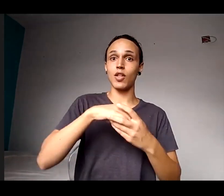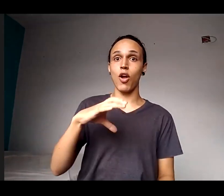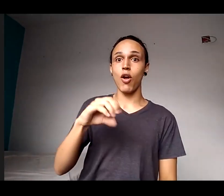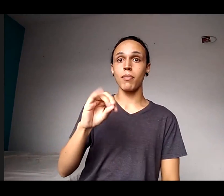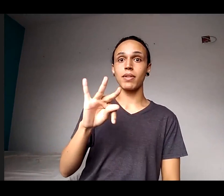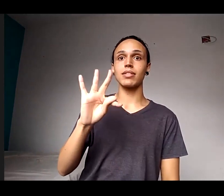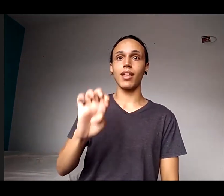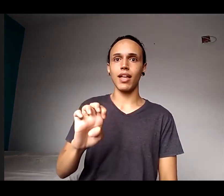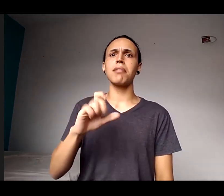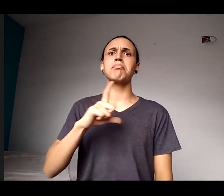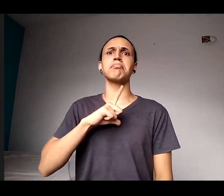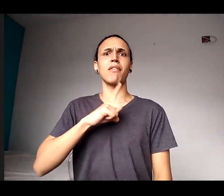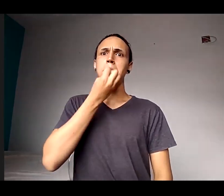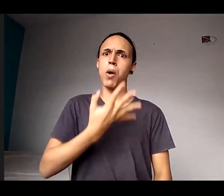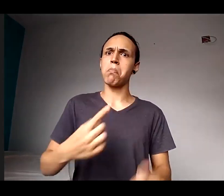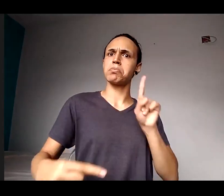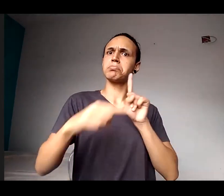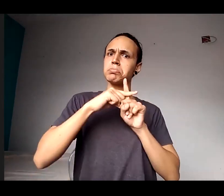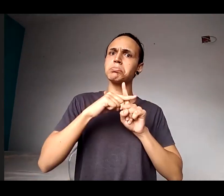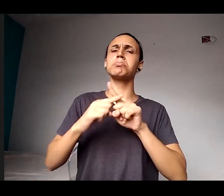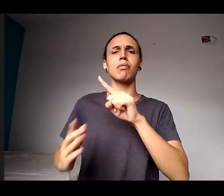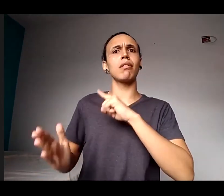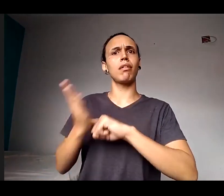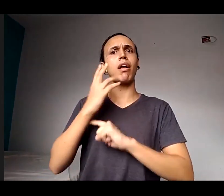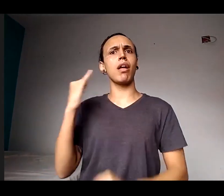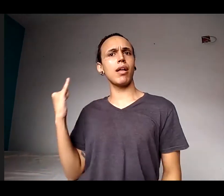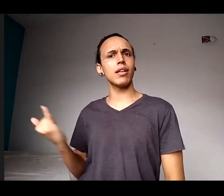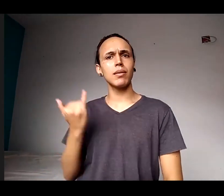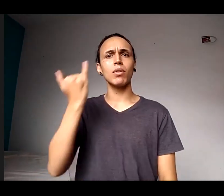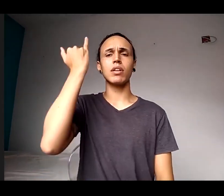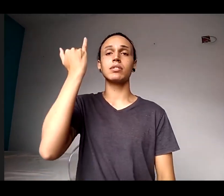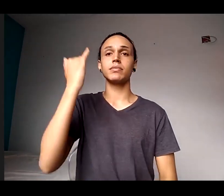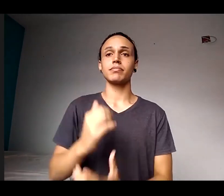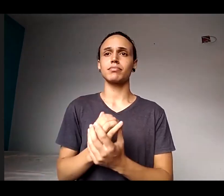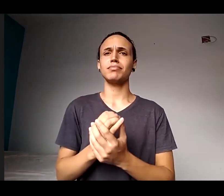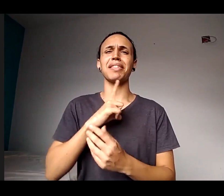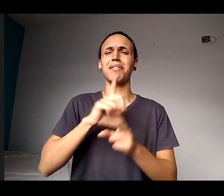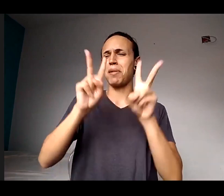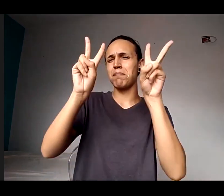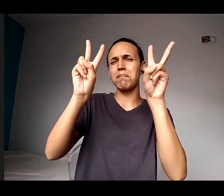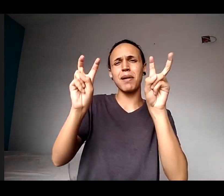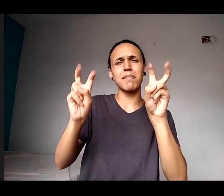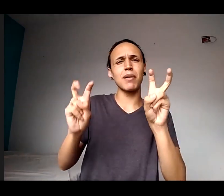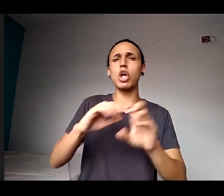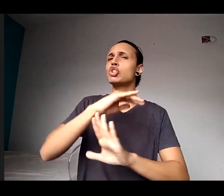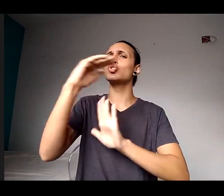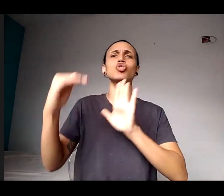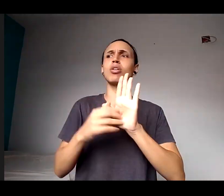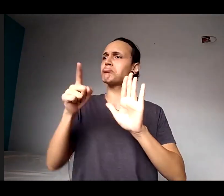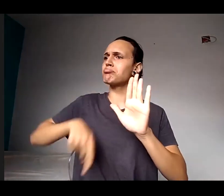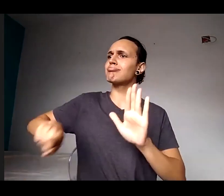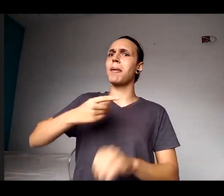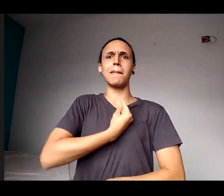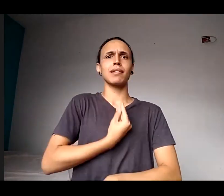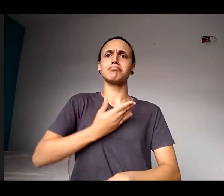positivo, trouxe uma contribuição muito importante para cada questão que foi pensada em cada um dos questionários de autoavaliação. Eu estive